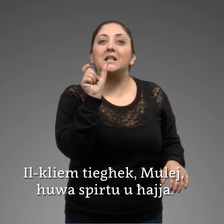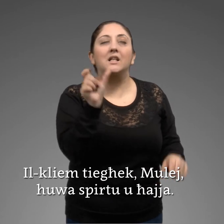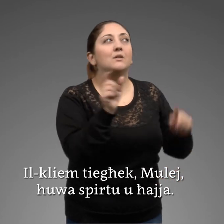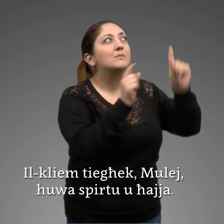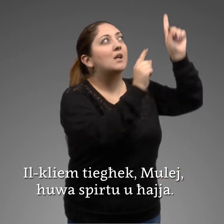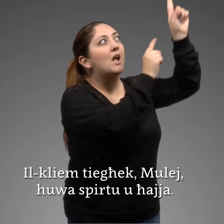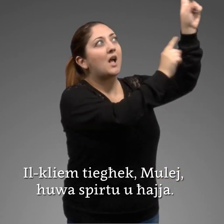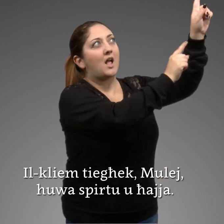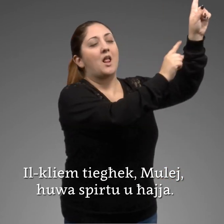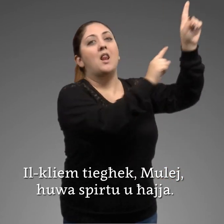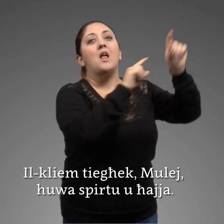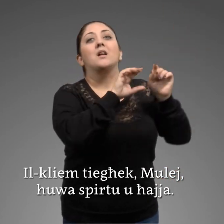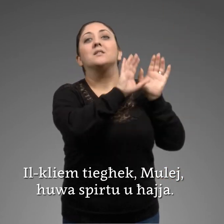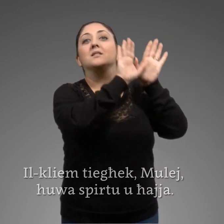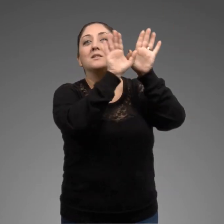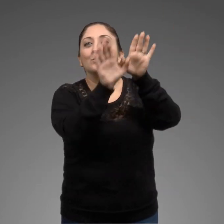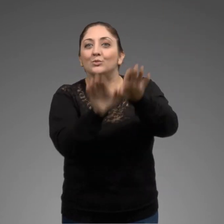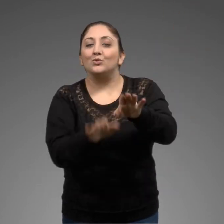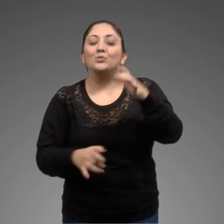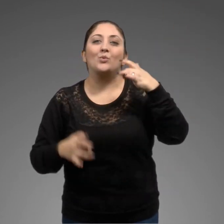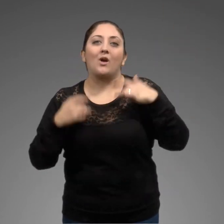għaspirtu u ħajja Il